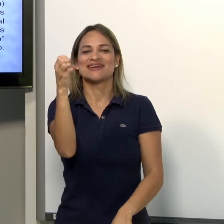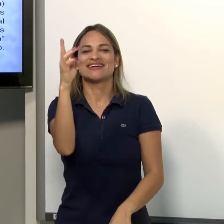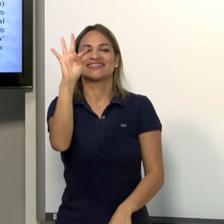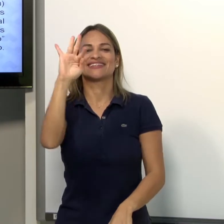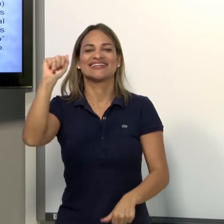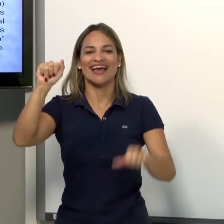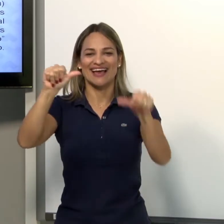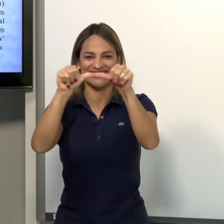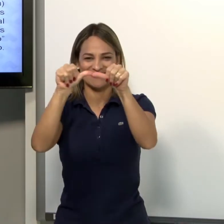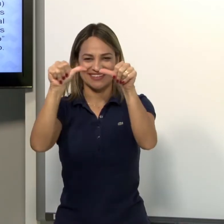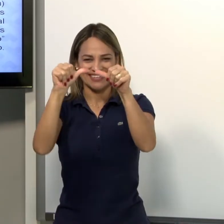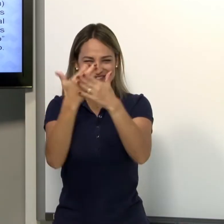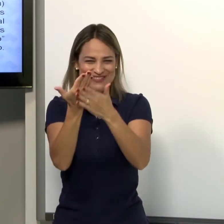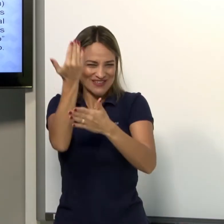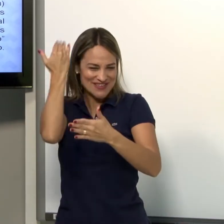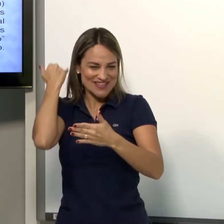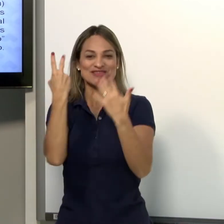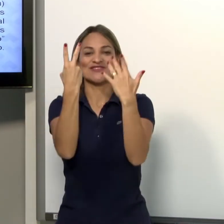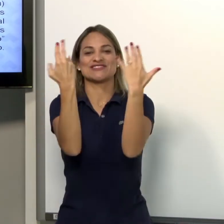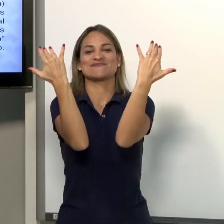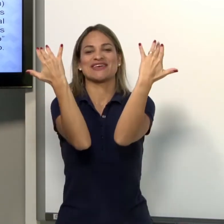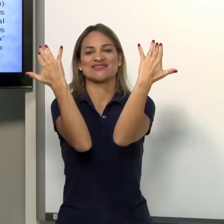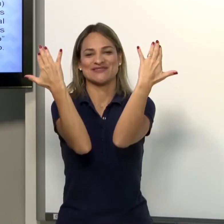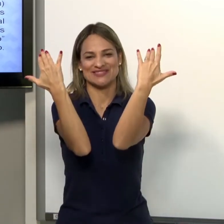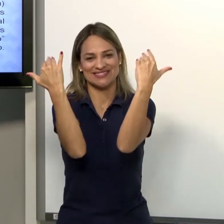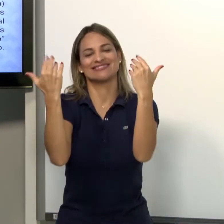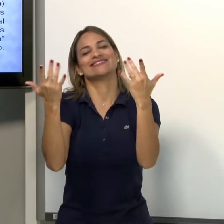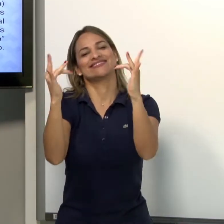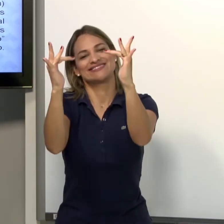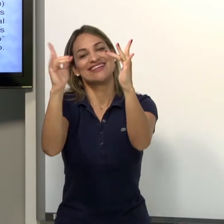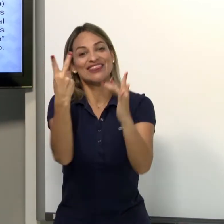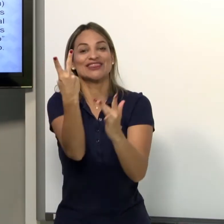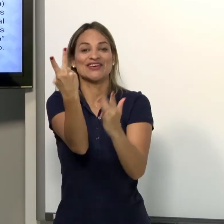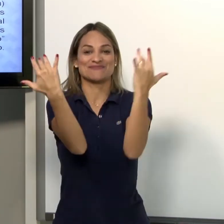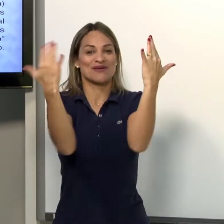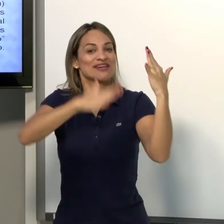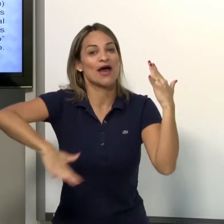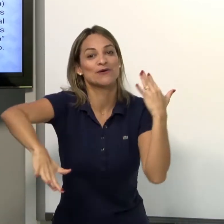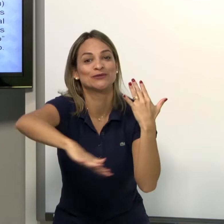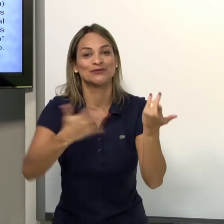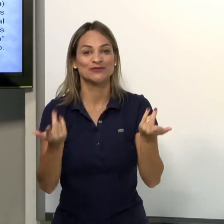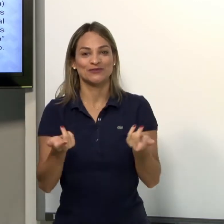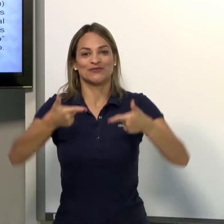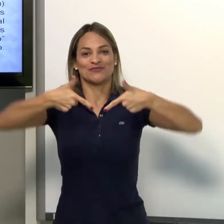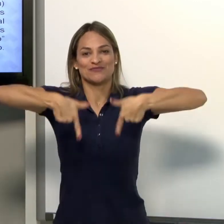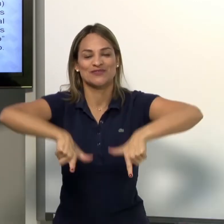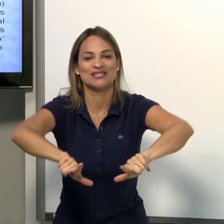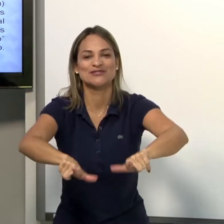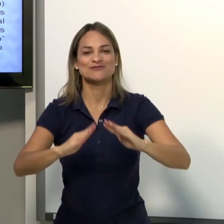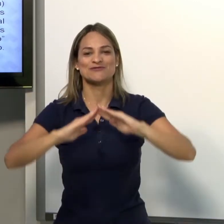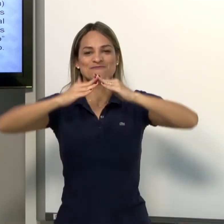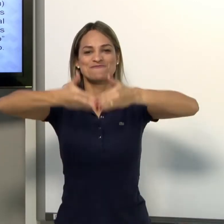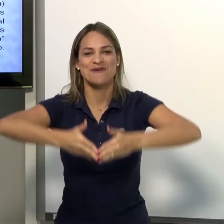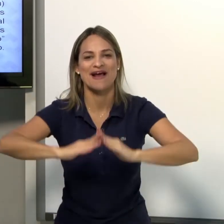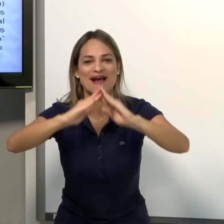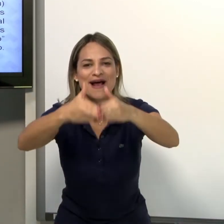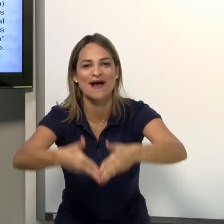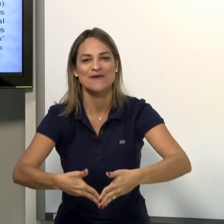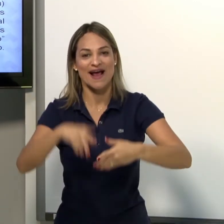simetria? Então, nós já falamos, usa-se as duas mãos para fazer os sinais. Olha o sinal de namorado, de